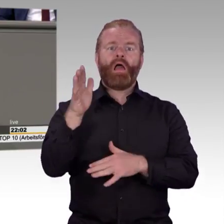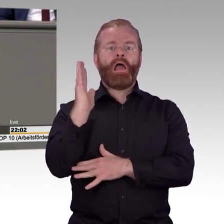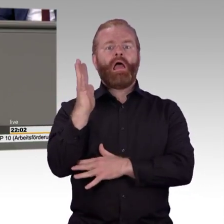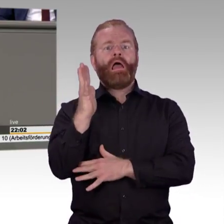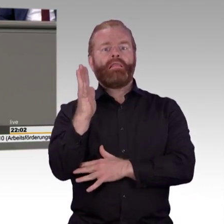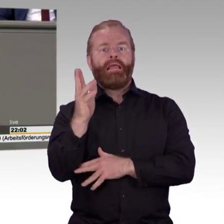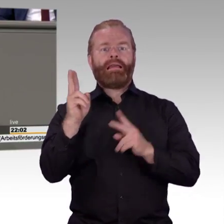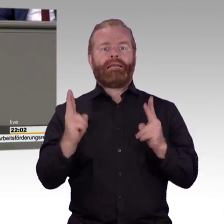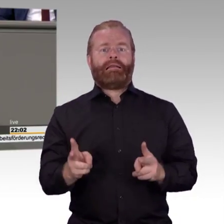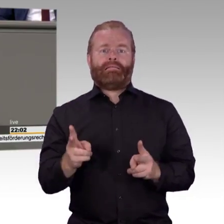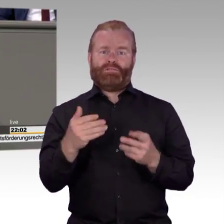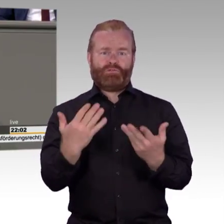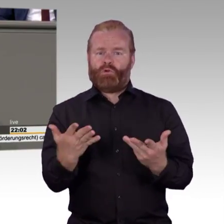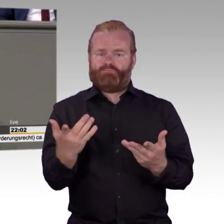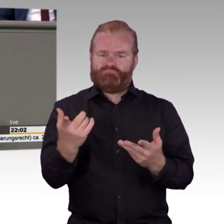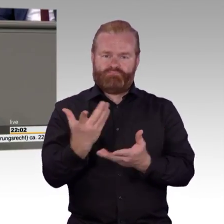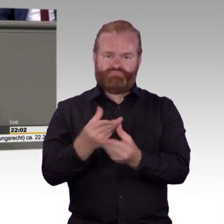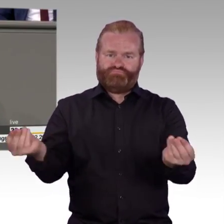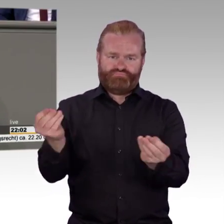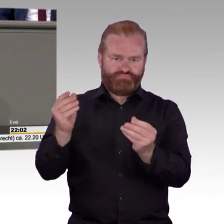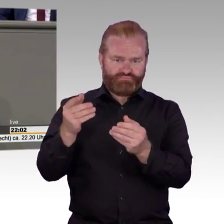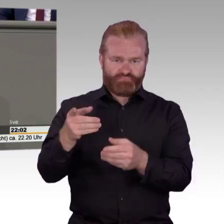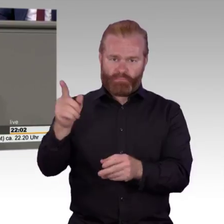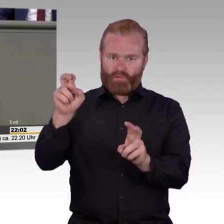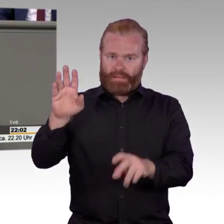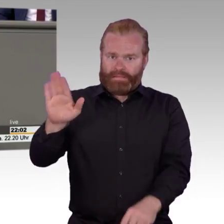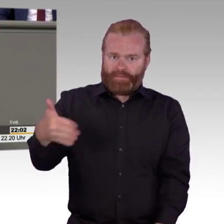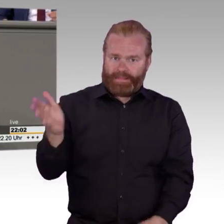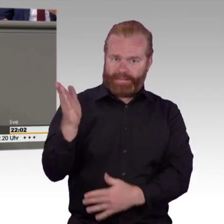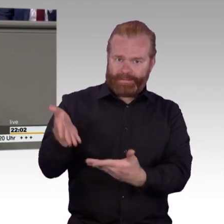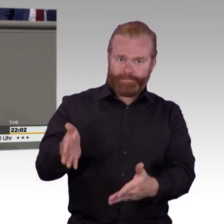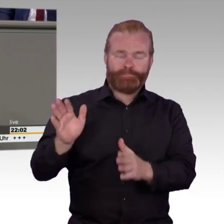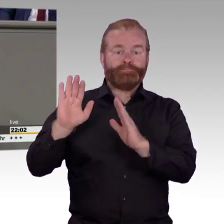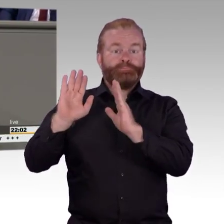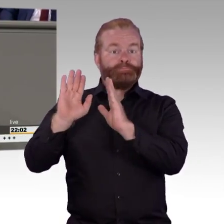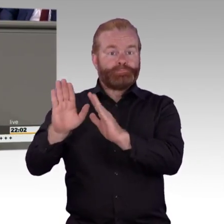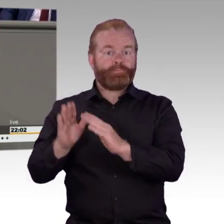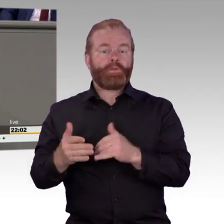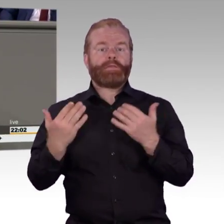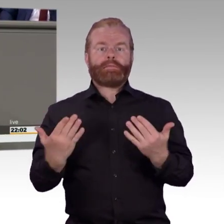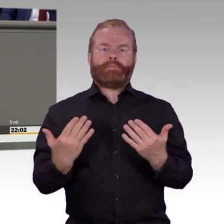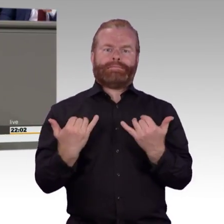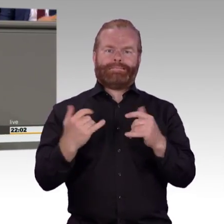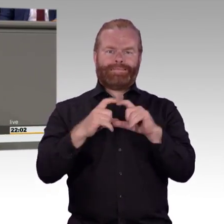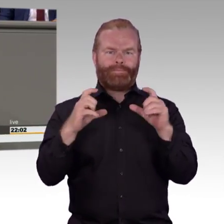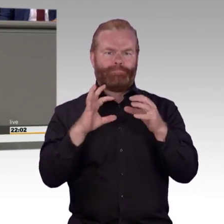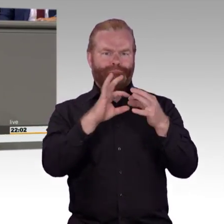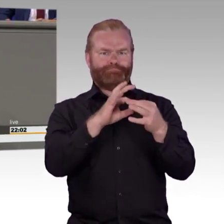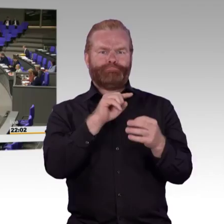illustrieren. Frau Rüffer, bevor Sie das tun, erlauben Sie eine Zwischenfrage oder Bemerkung von Herrn Sichert? Nee,